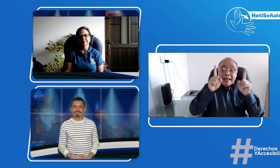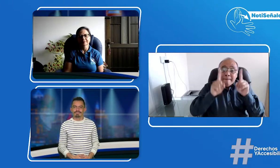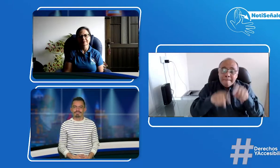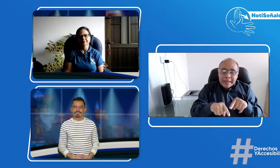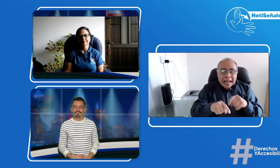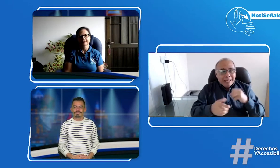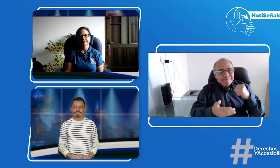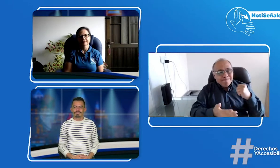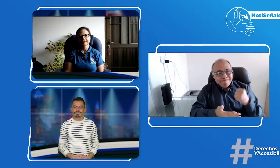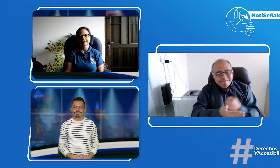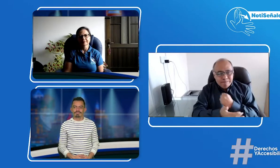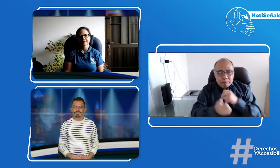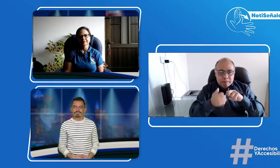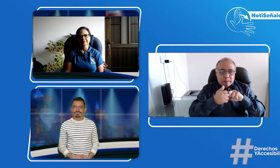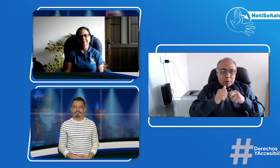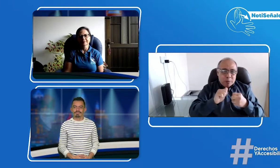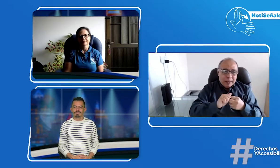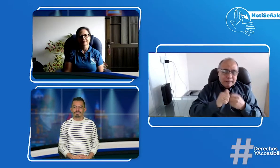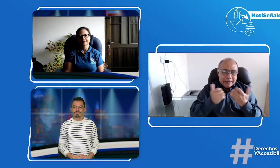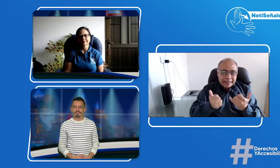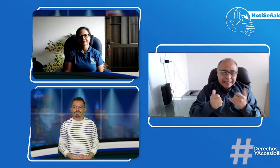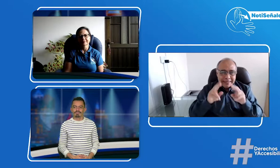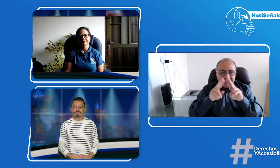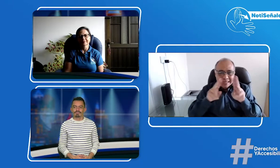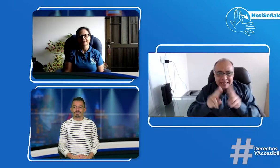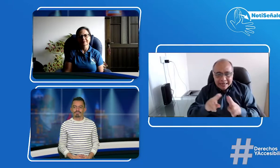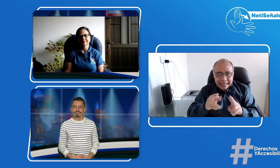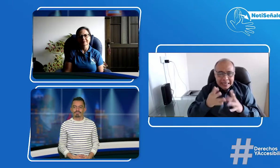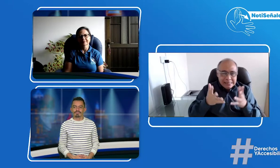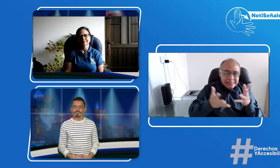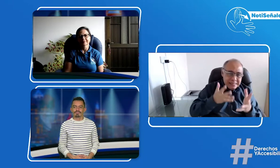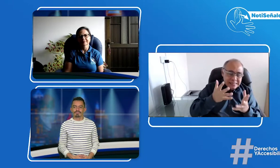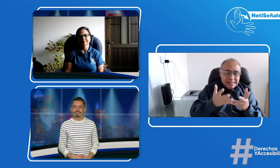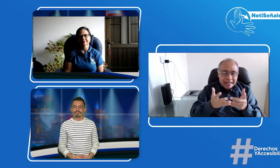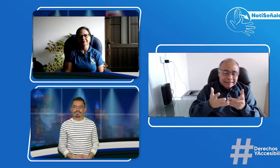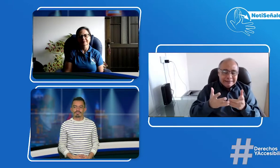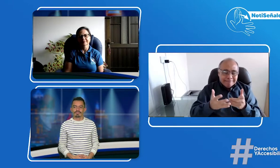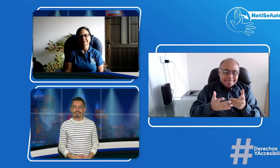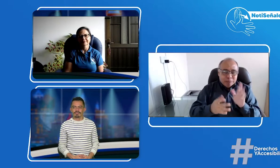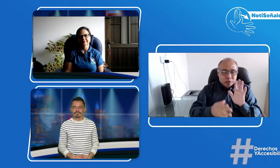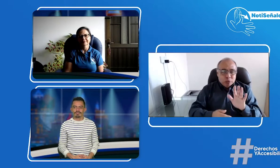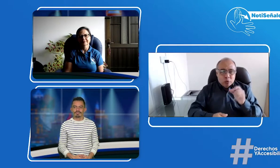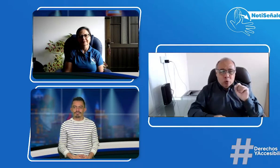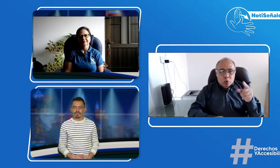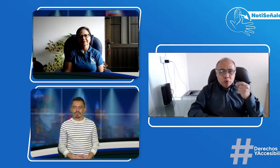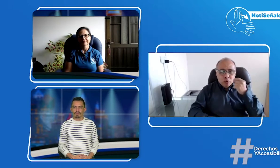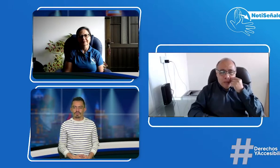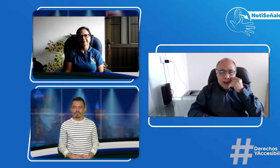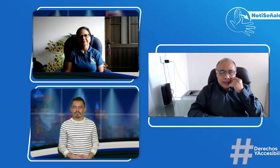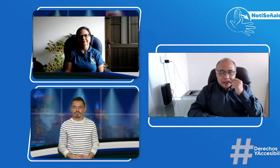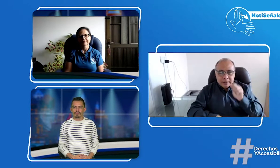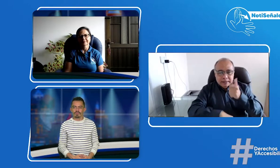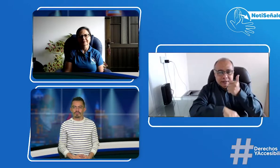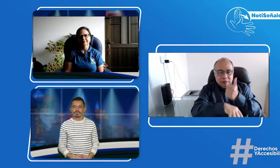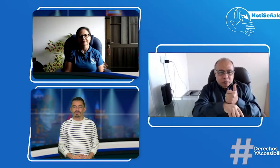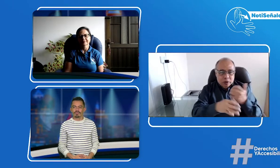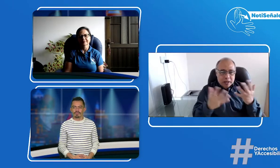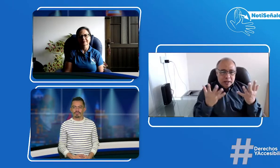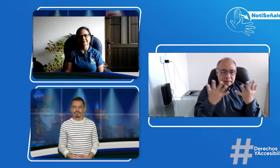Ellos dos van a estar hablando de este tema tan importante. No pudimos contar por cuestiones de internet con nuestra otra invitada, que